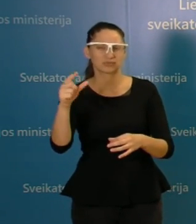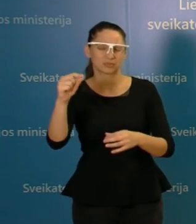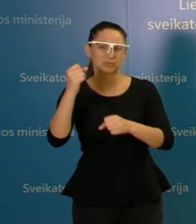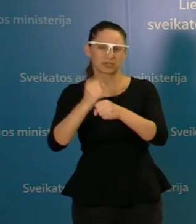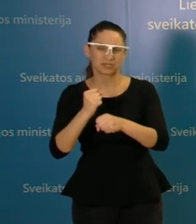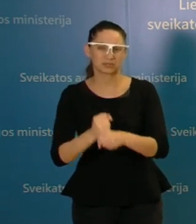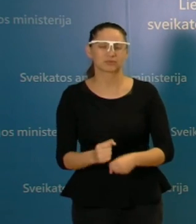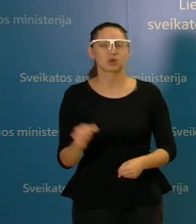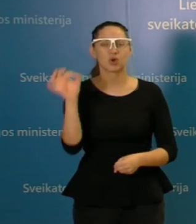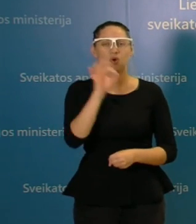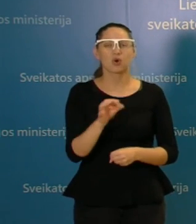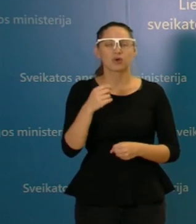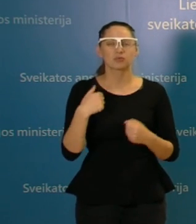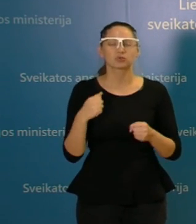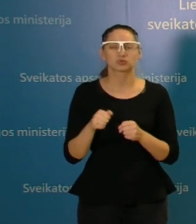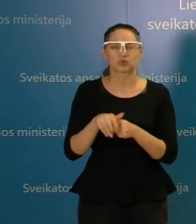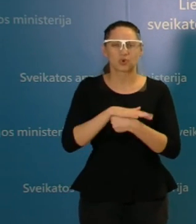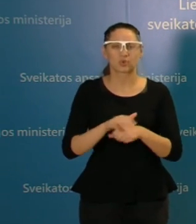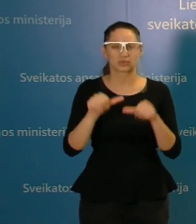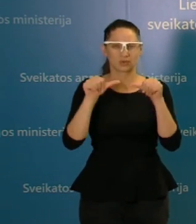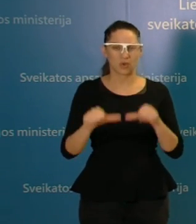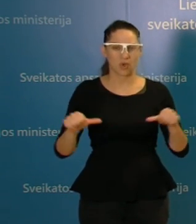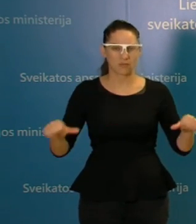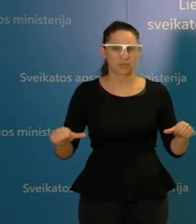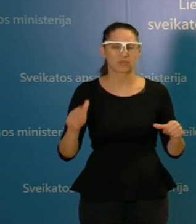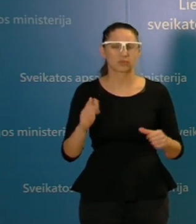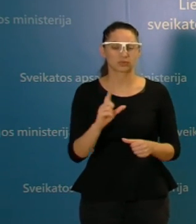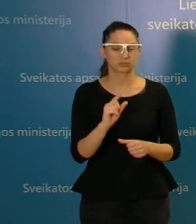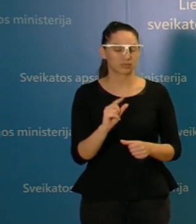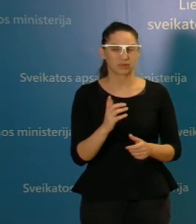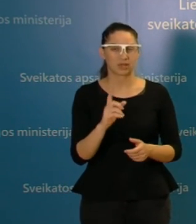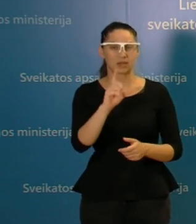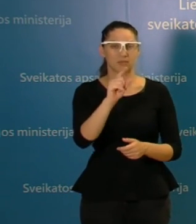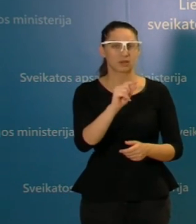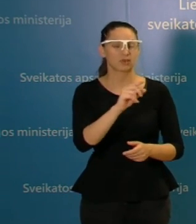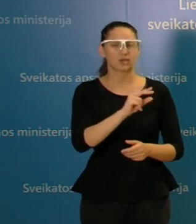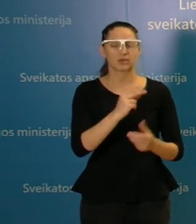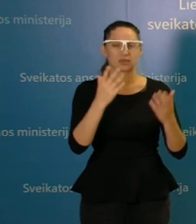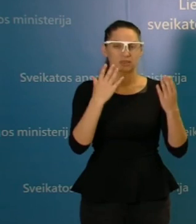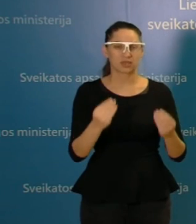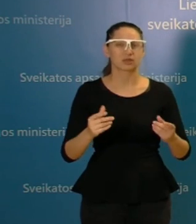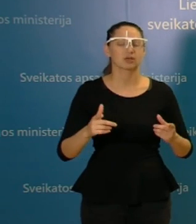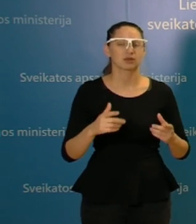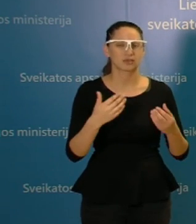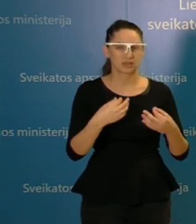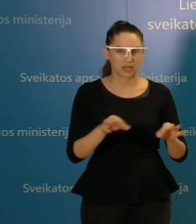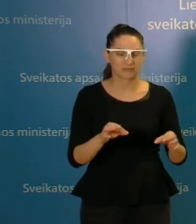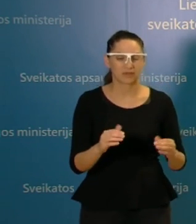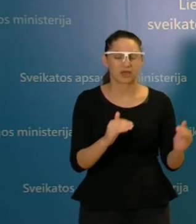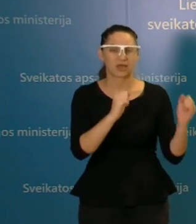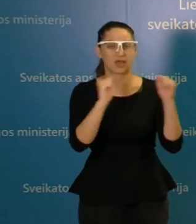valdymo komitete, norėčiau tik patikslinti, jisai bus ne pirmadienį, antradienį, nes pirmadienį yra ne darbo diena. Tai